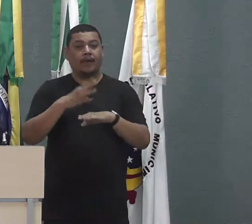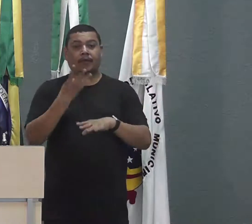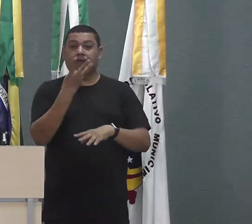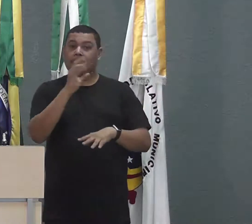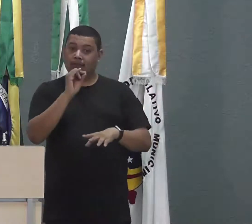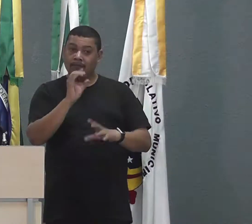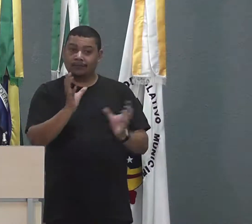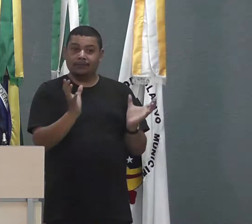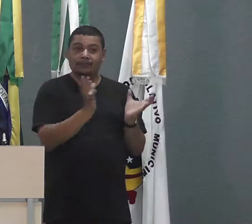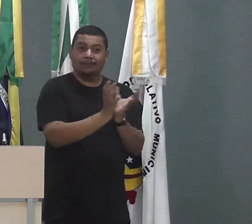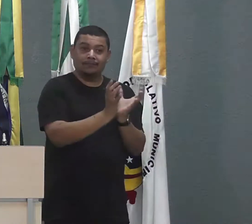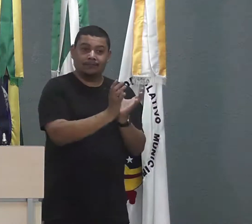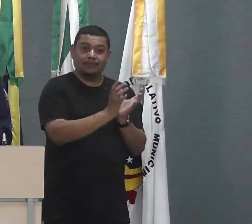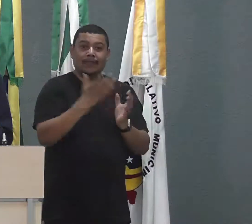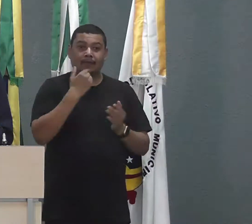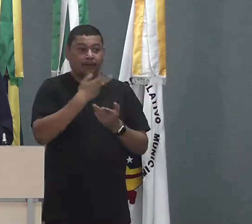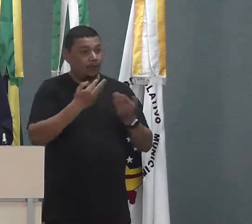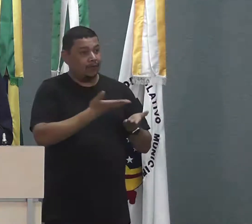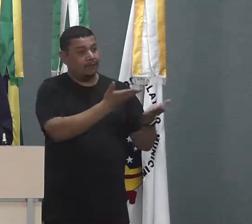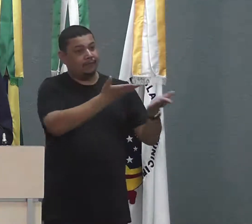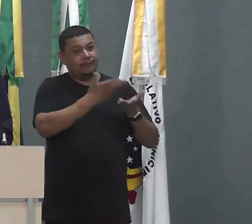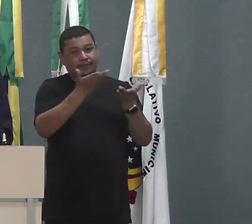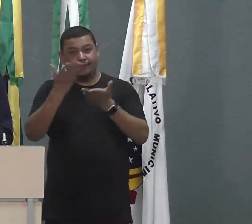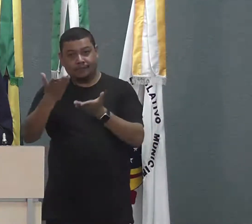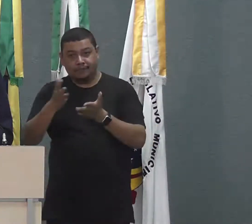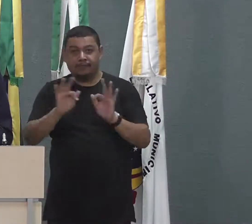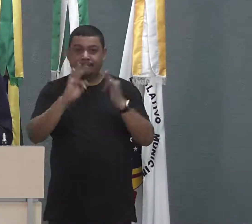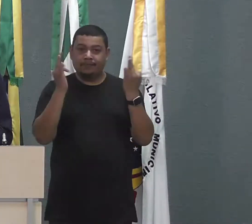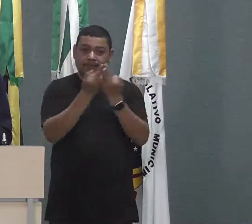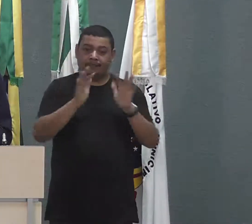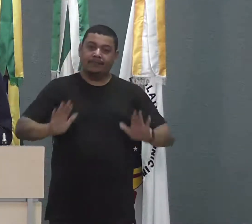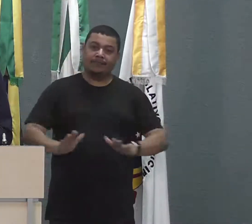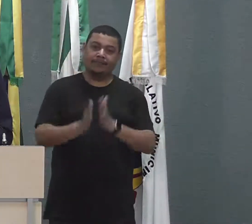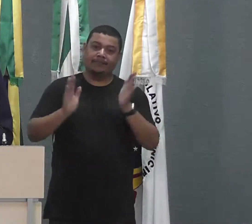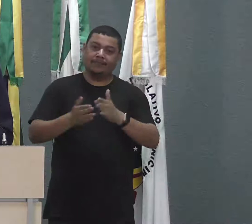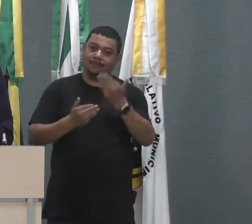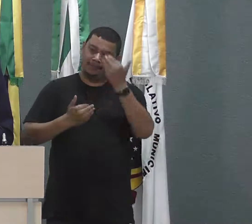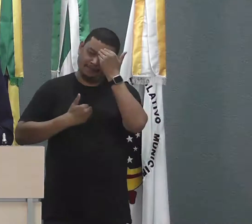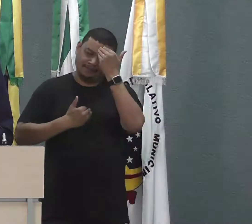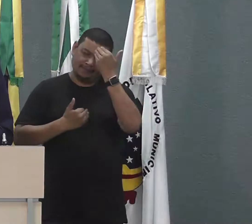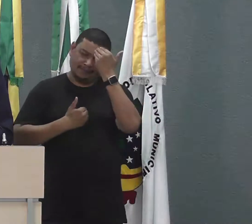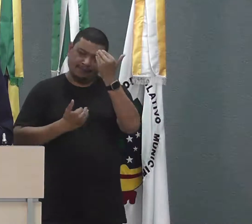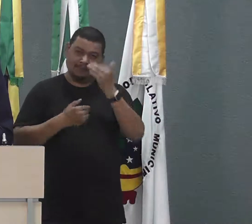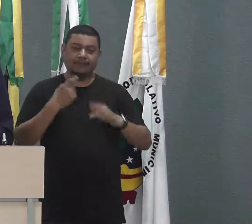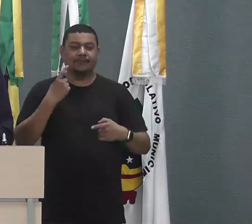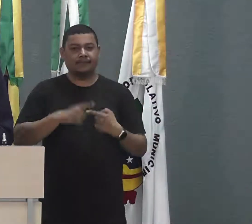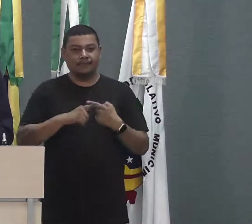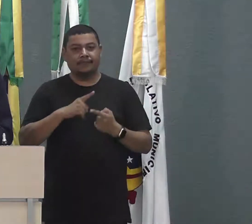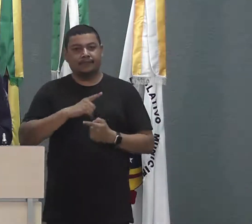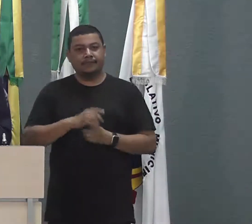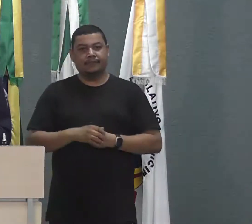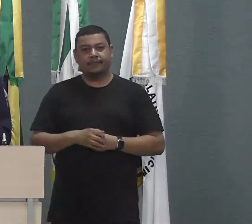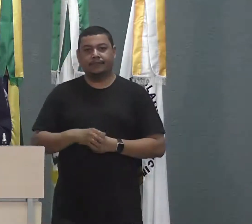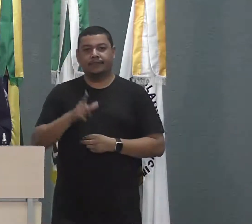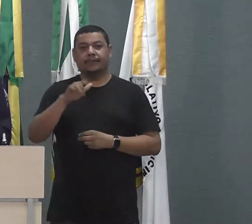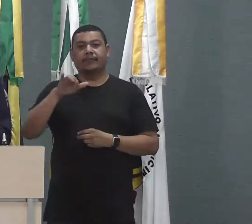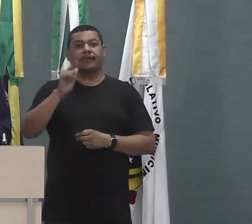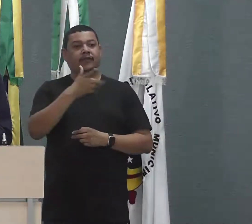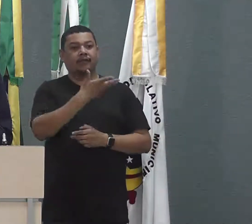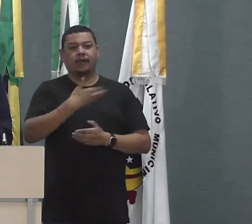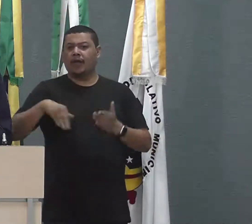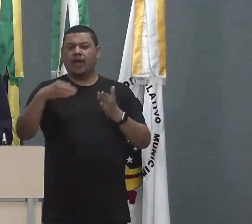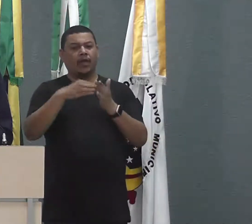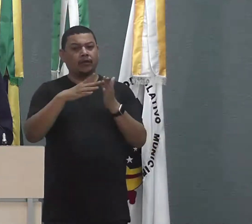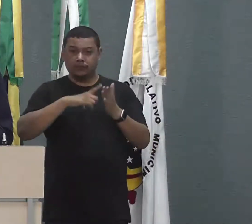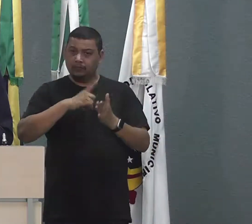básicas para as famílias carentes. Obrigado mais uma vez aí, doutor Jefinho, a Lia da TV, Diego Maia, a